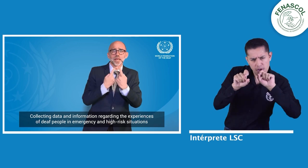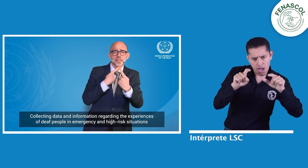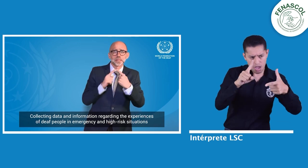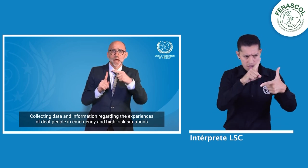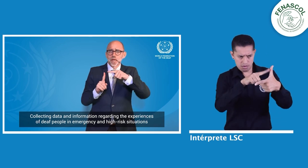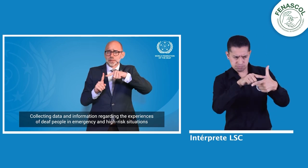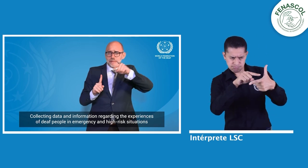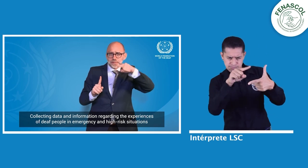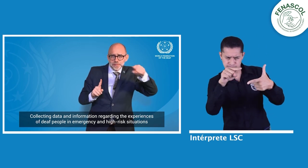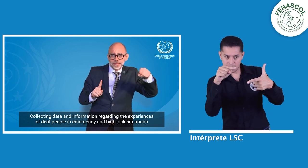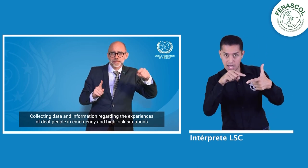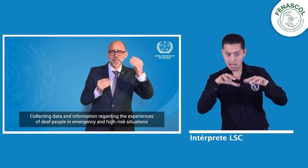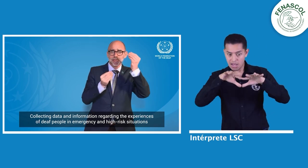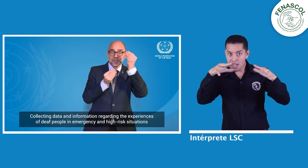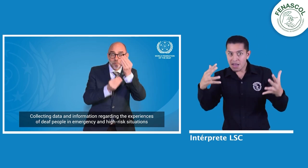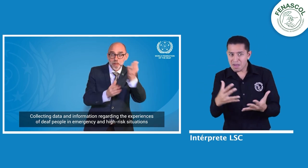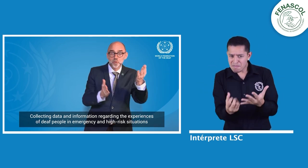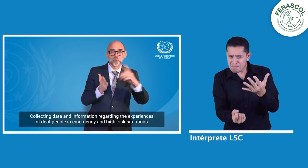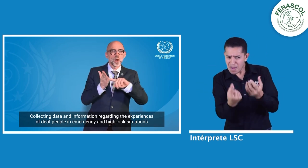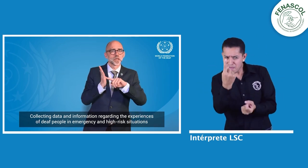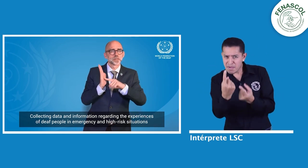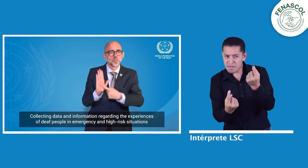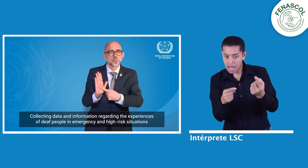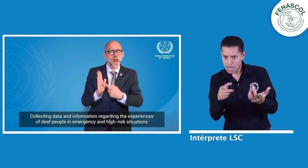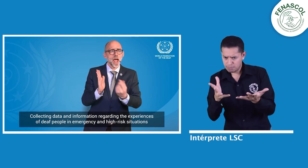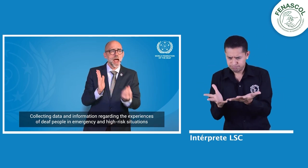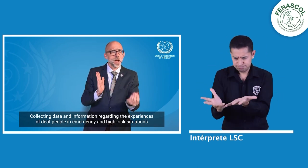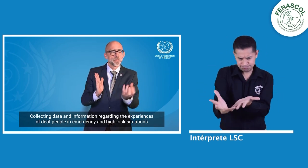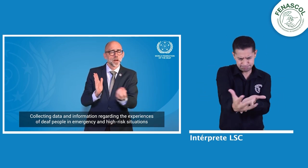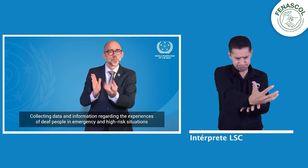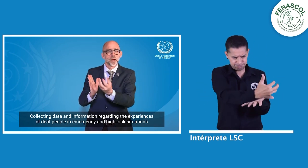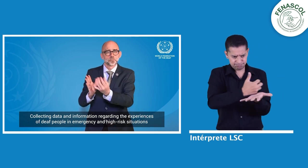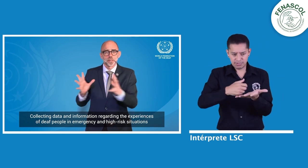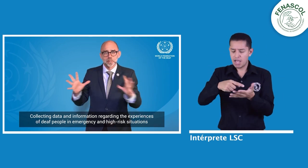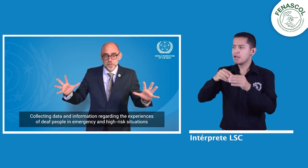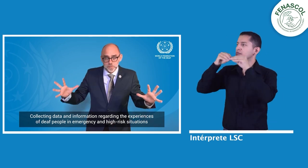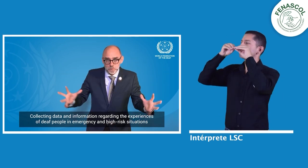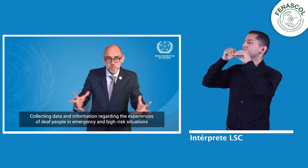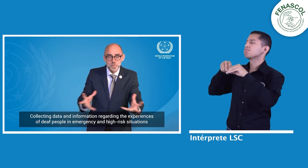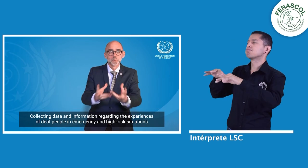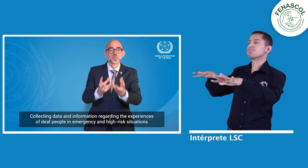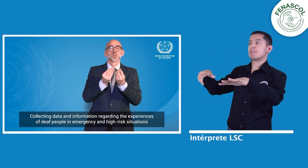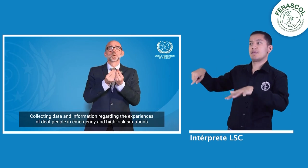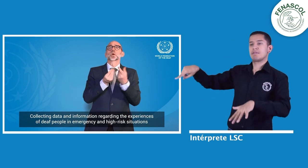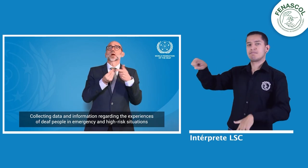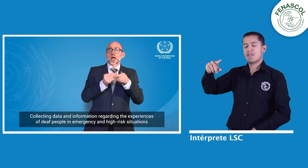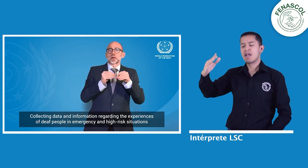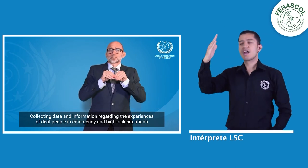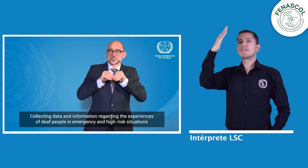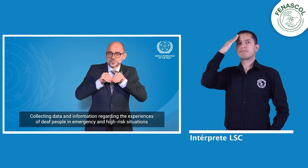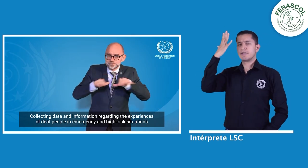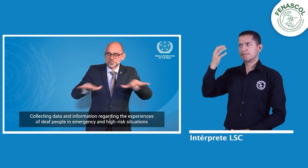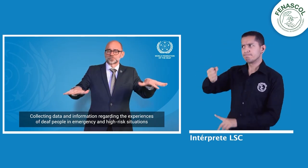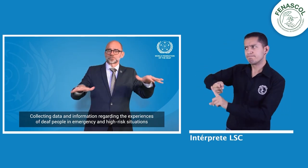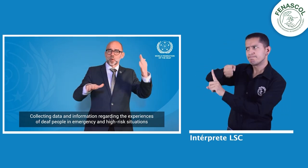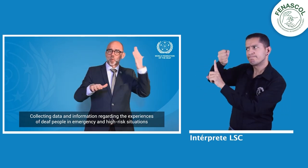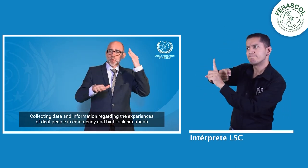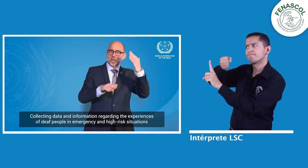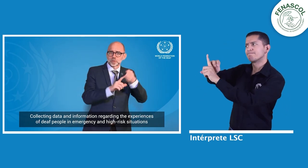lograr difundir, con el objetivo de incidir, pero a su vez continuar con el